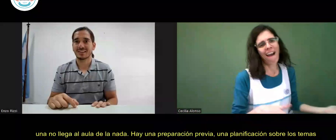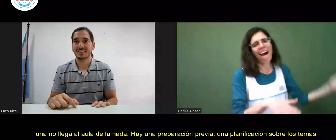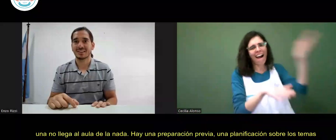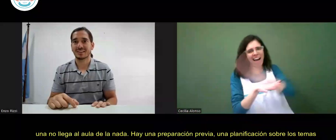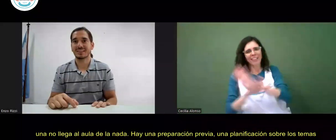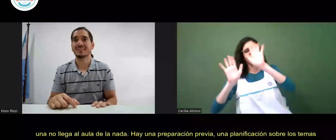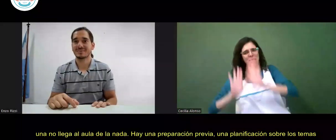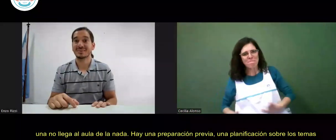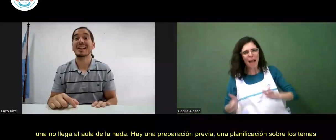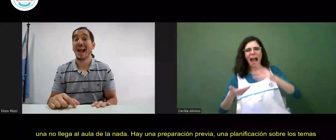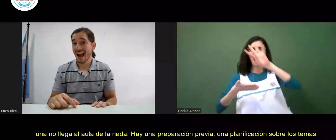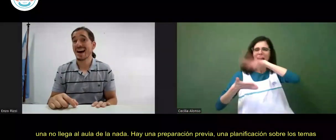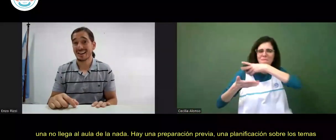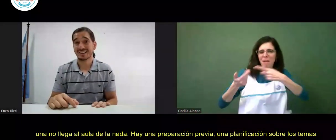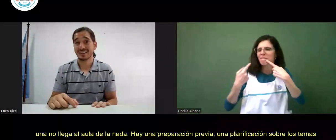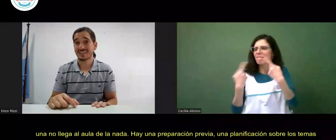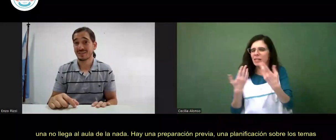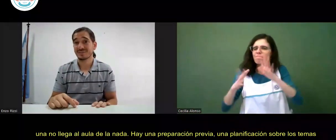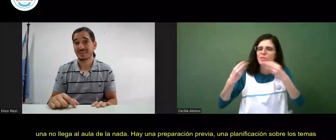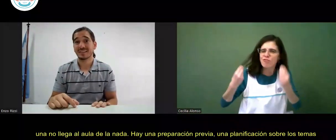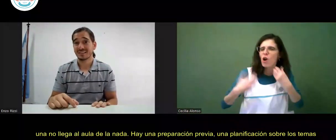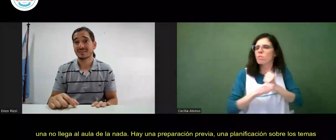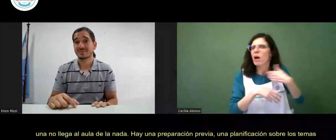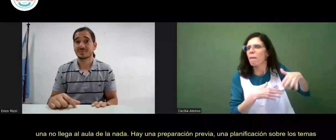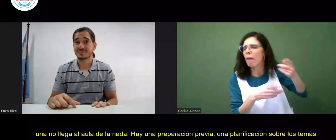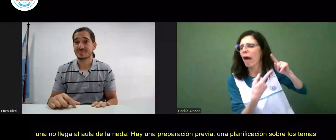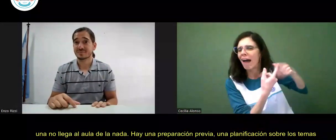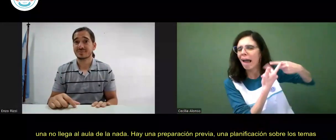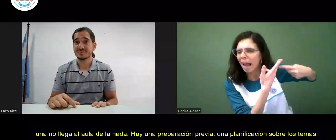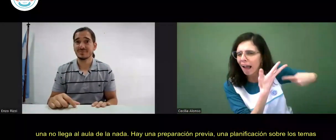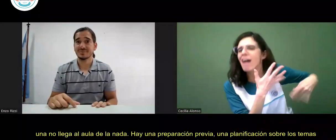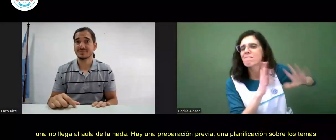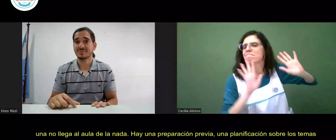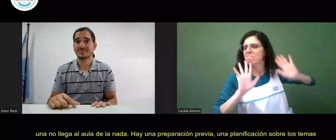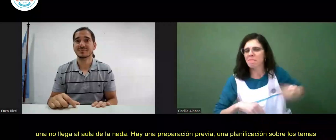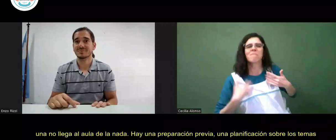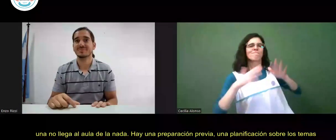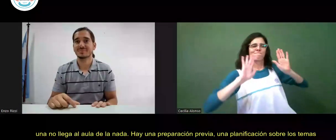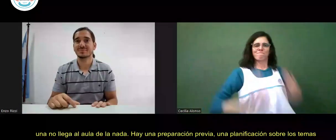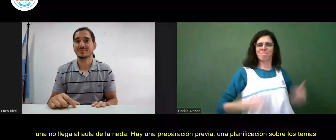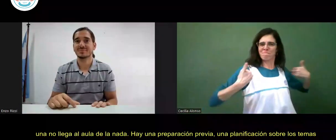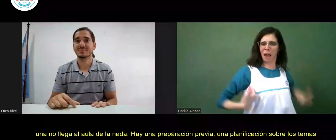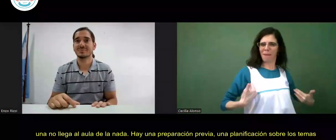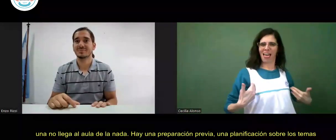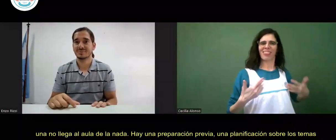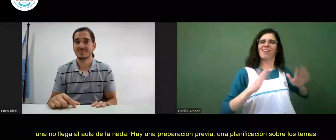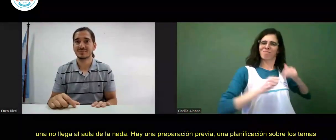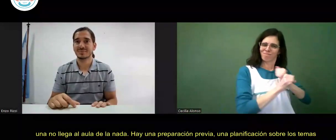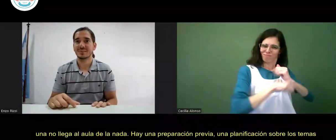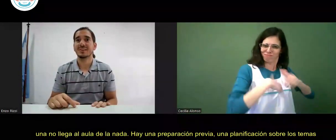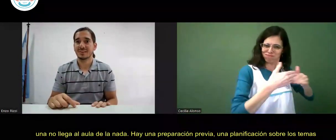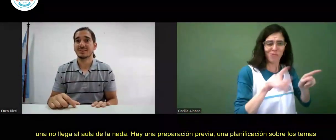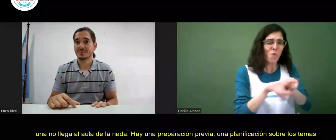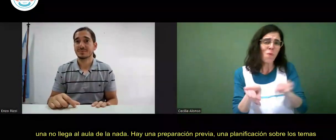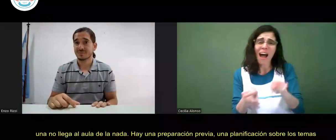planificación sobre los temas que se van a abordar. Llegás al aula lista para trabajar. Lo mismo